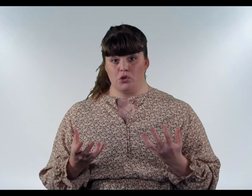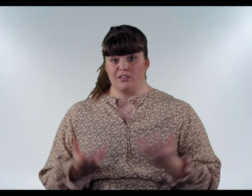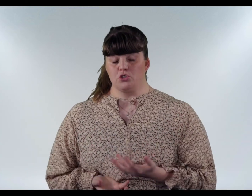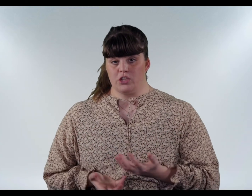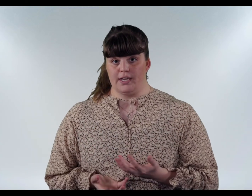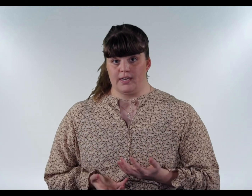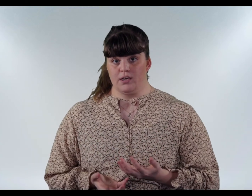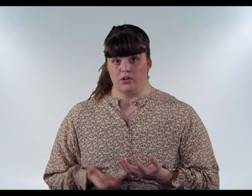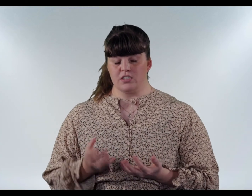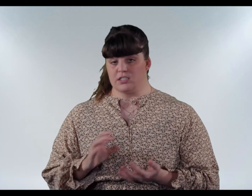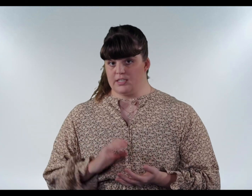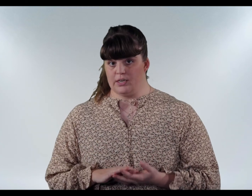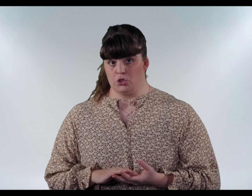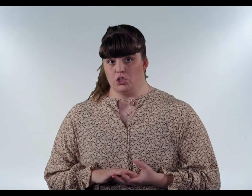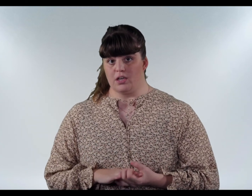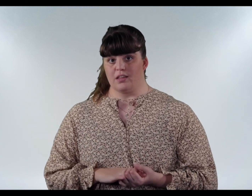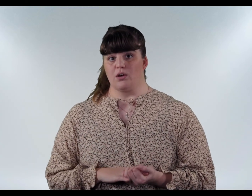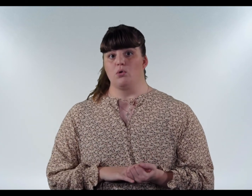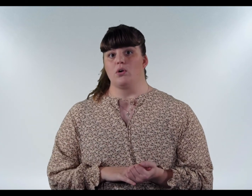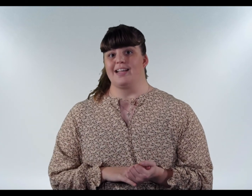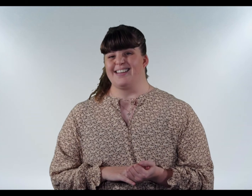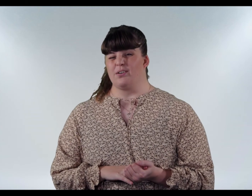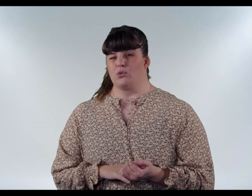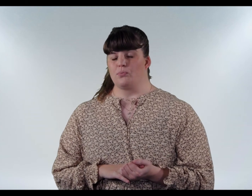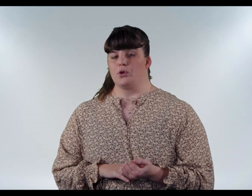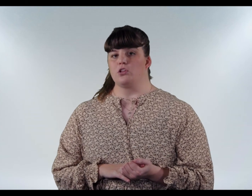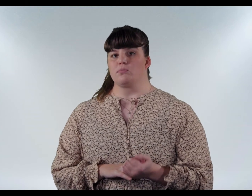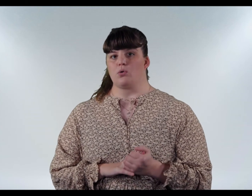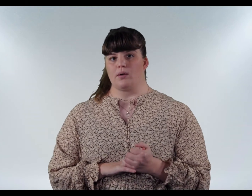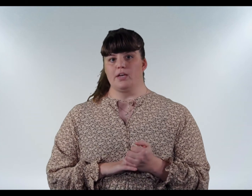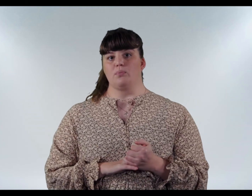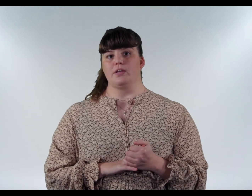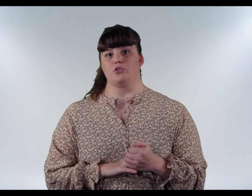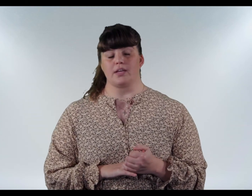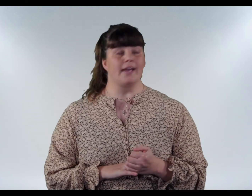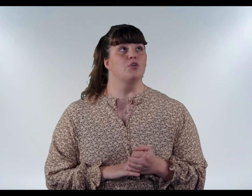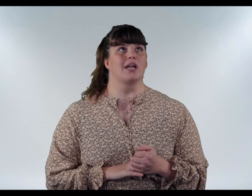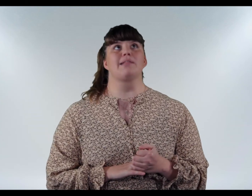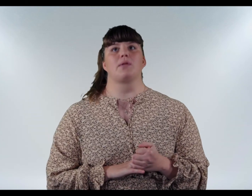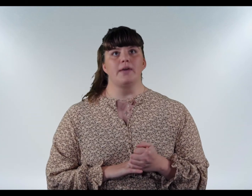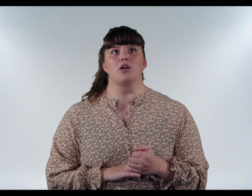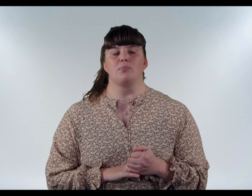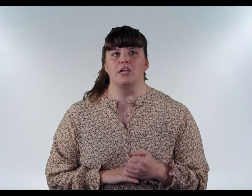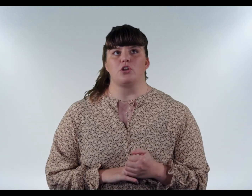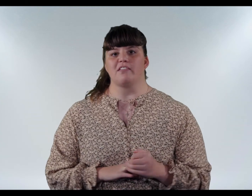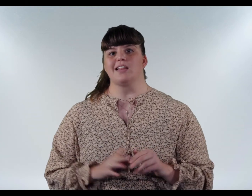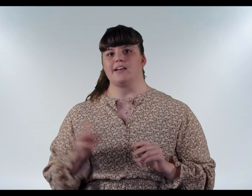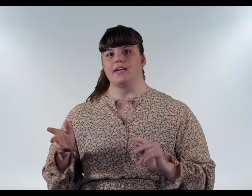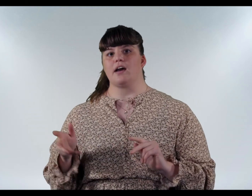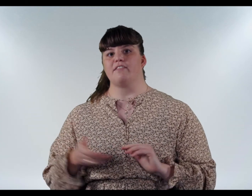þessu tægi og þessu tegund, að þá held ég að okkur muni öllum ganga miklu betur. Það gengur allt bara miklu betur ef allir reyna að vera